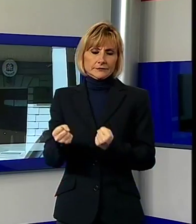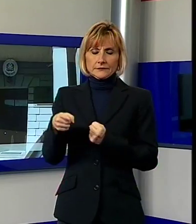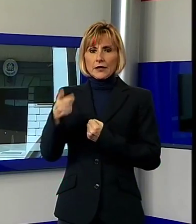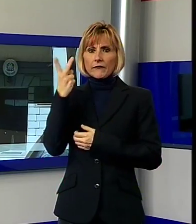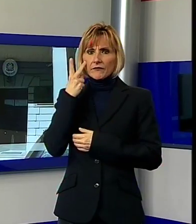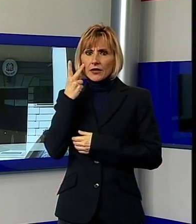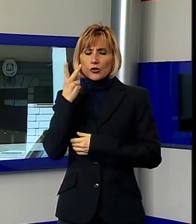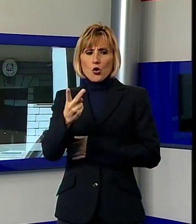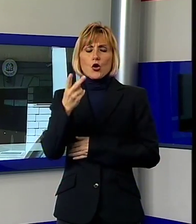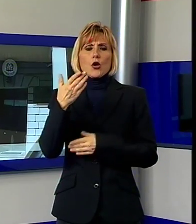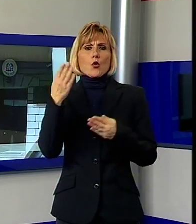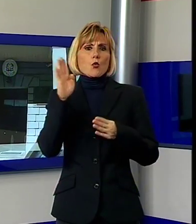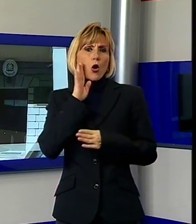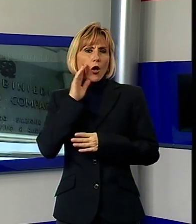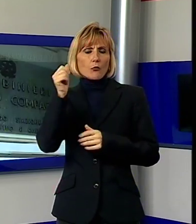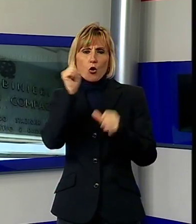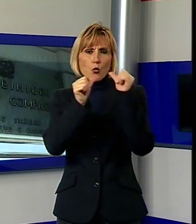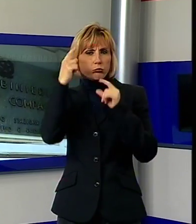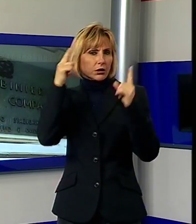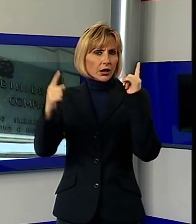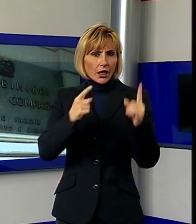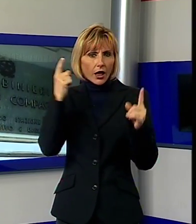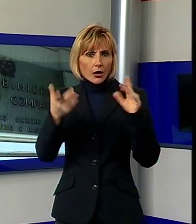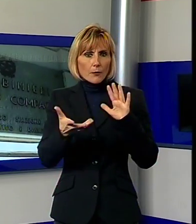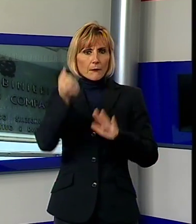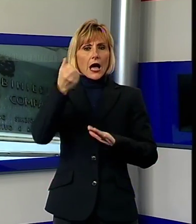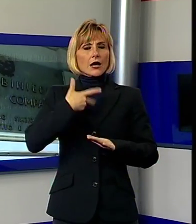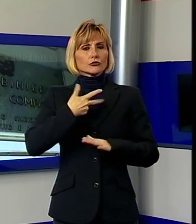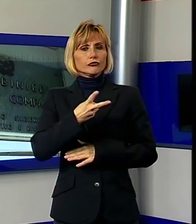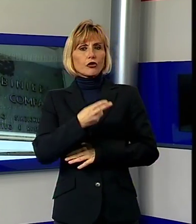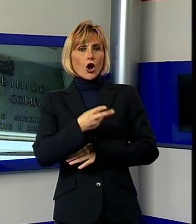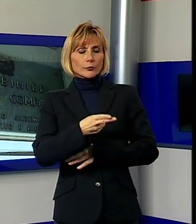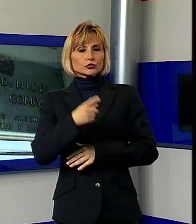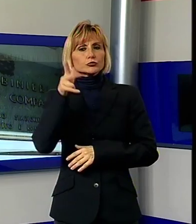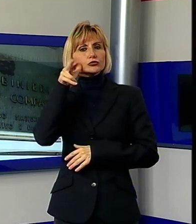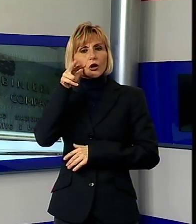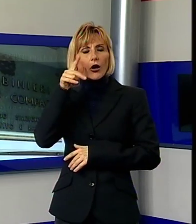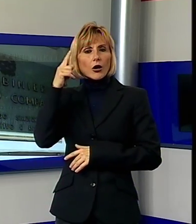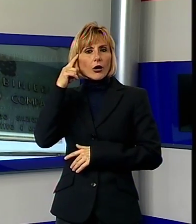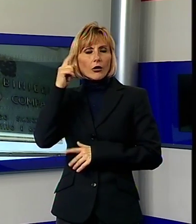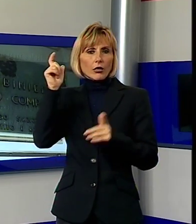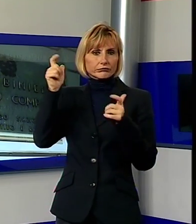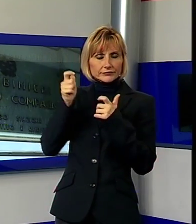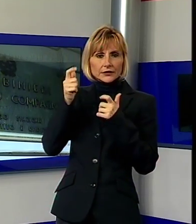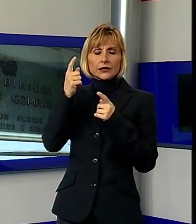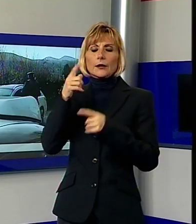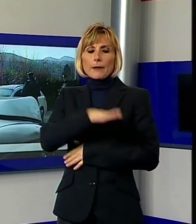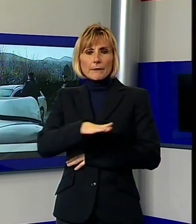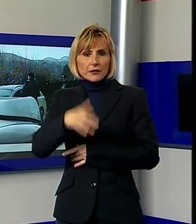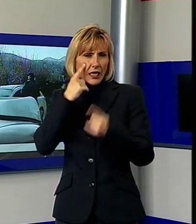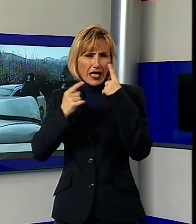l'uomo, ubriaco, che aveva ancora con sé le forbici, la donna in stato di shock e i bambini in lacrime. Dagli accertamenti è